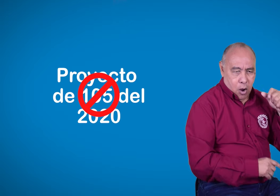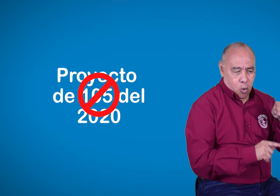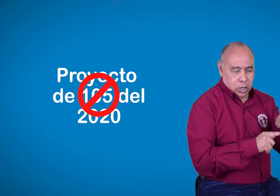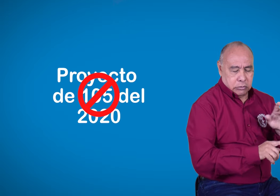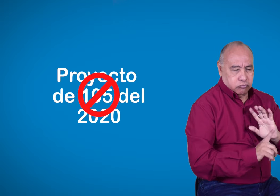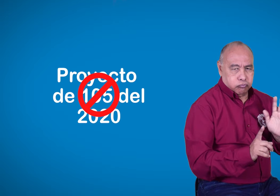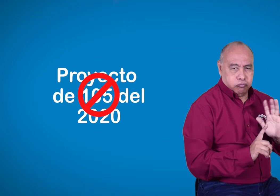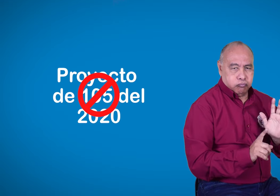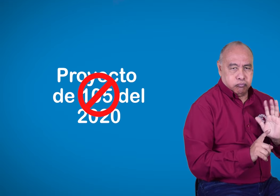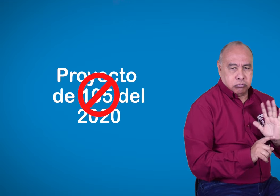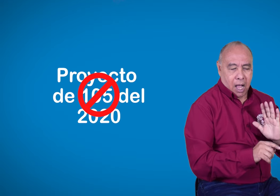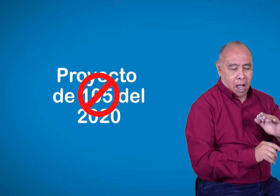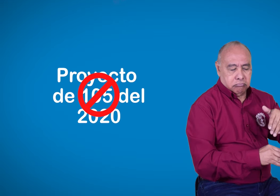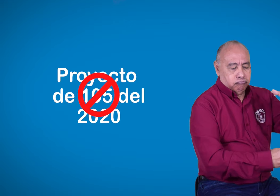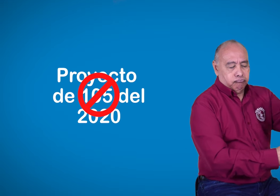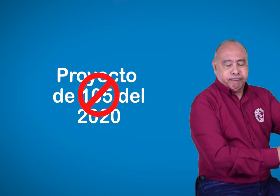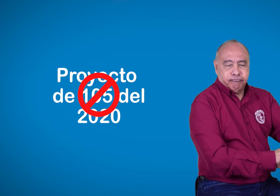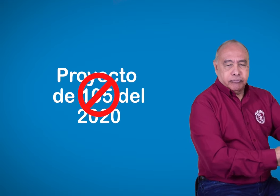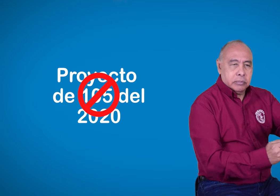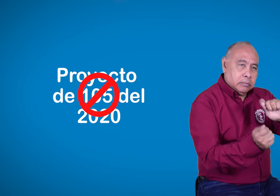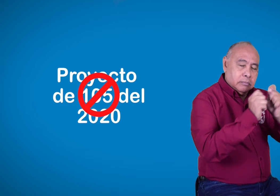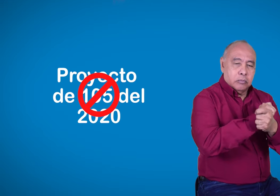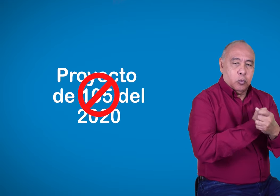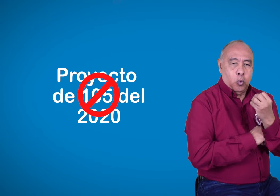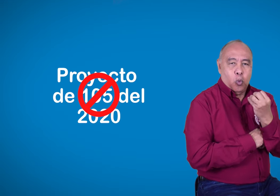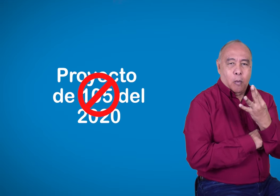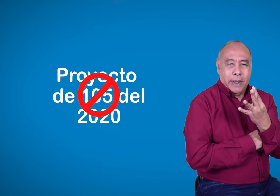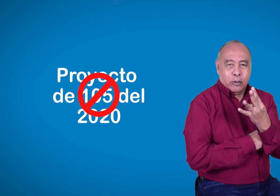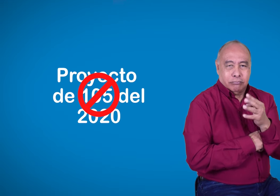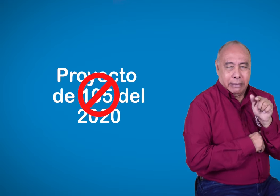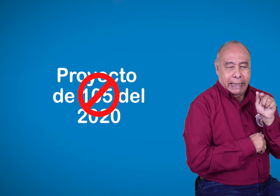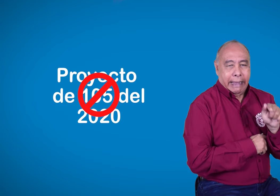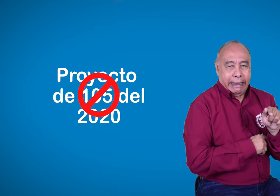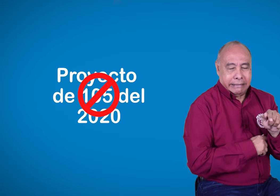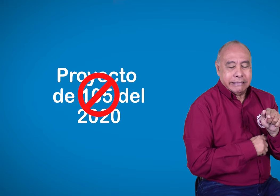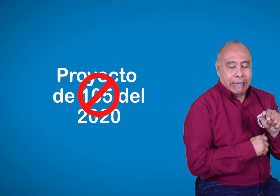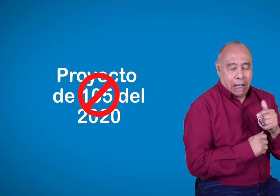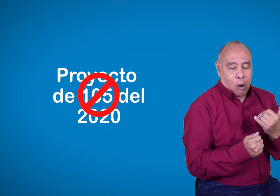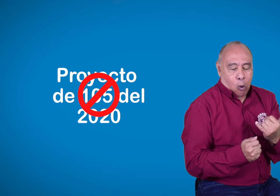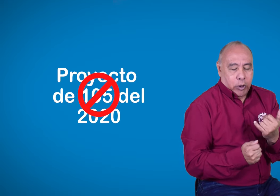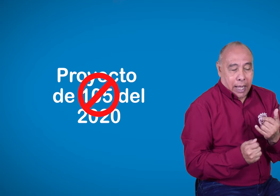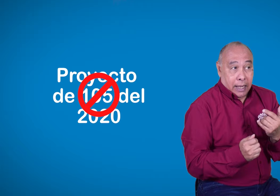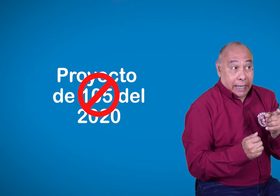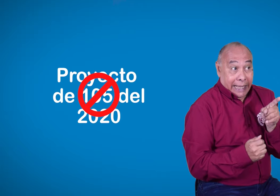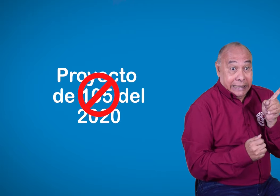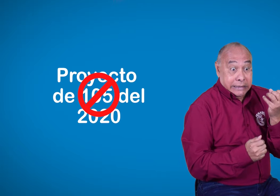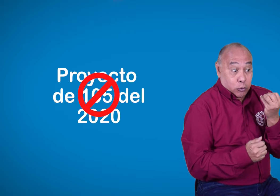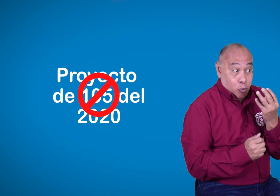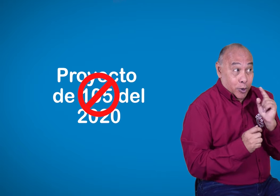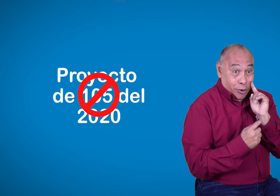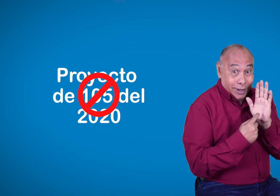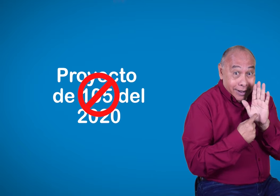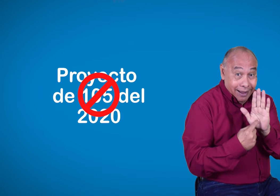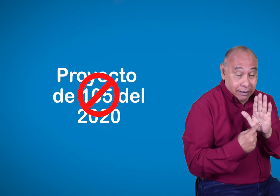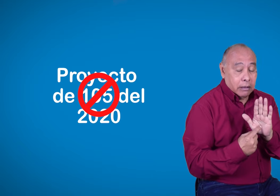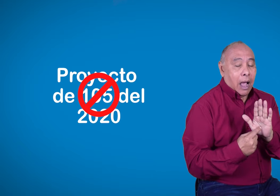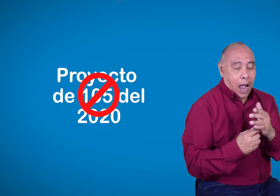es este que les acabo de mostrar y es al que le hace falta el cuarto paso de la plenaria. El